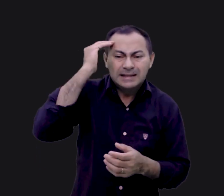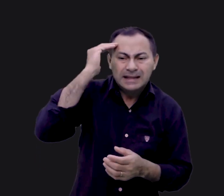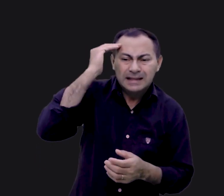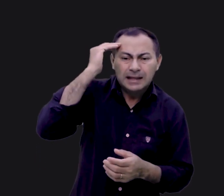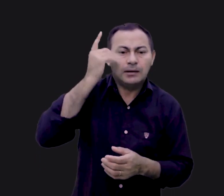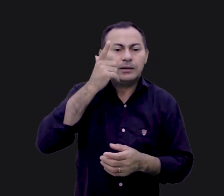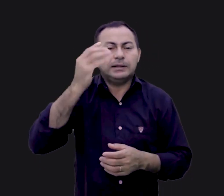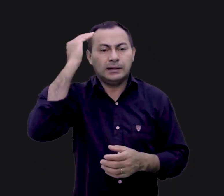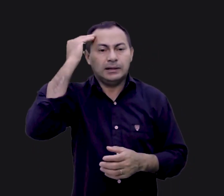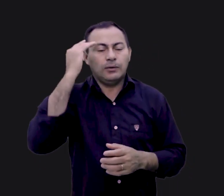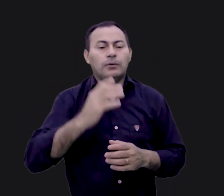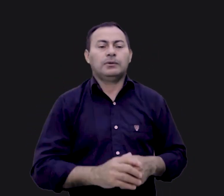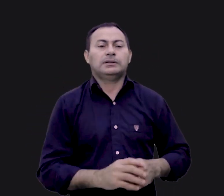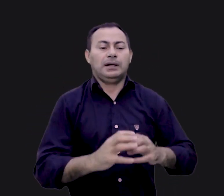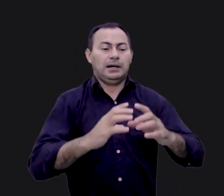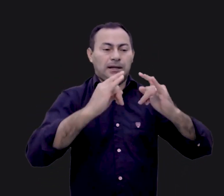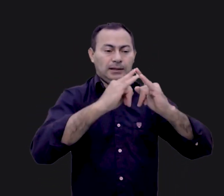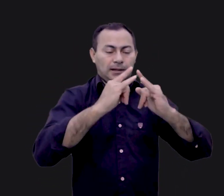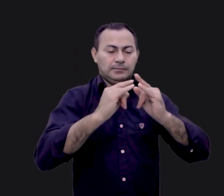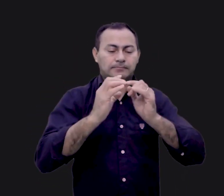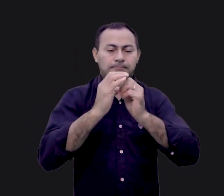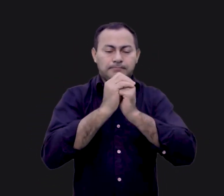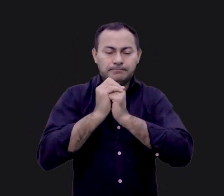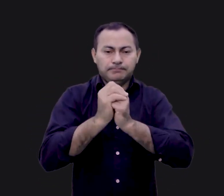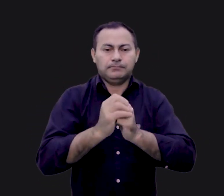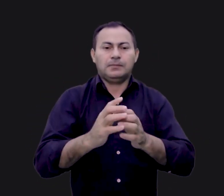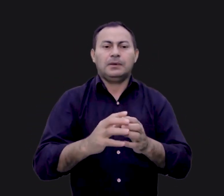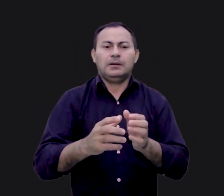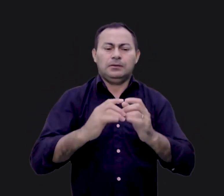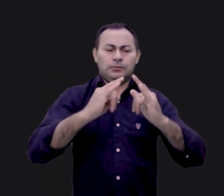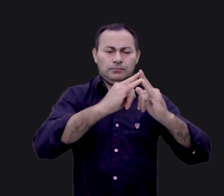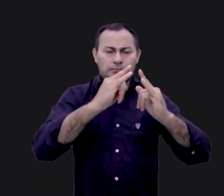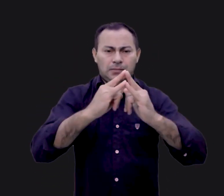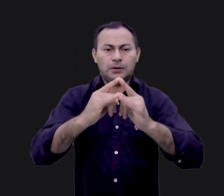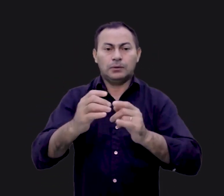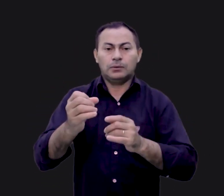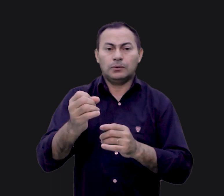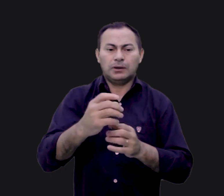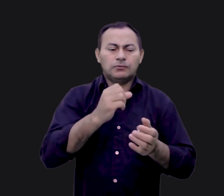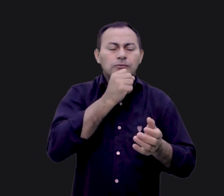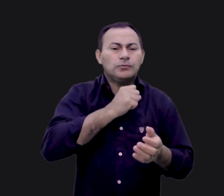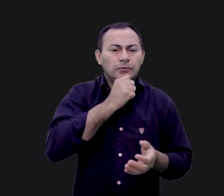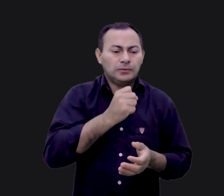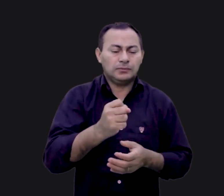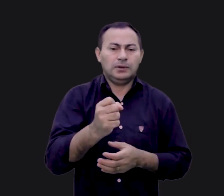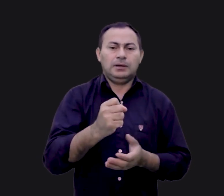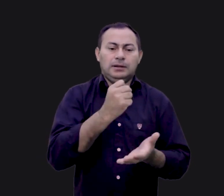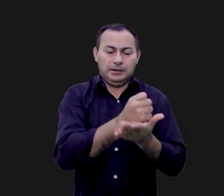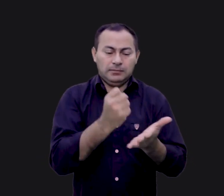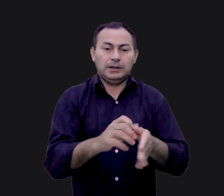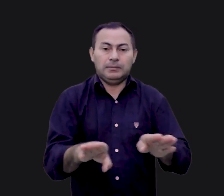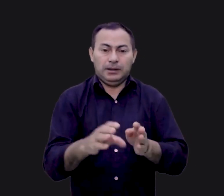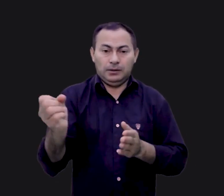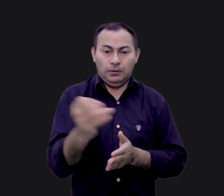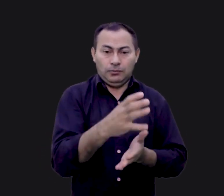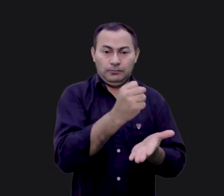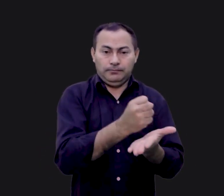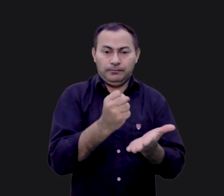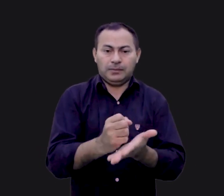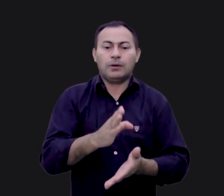de adoração ou o tabernáculo. Muitas e muitas partes do Antigo e Novo Testamento são difíceis de se entender, a menos que conheçamos